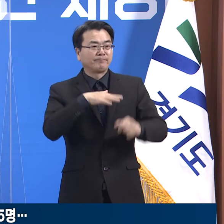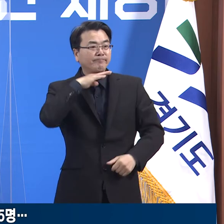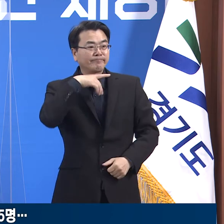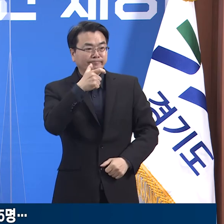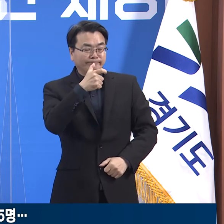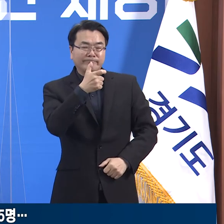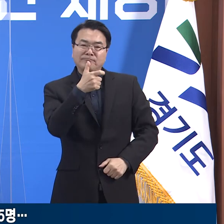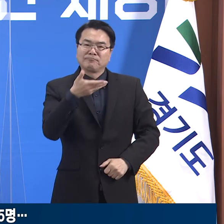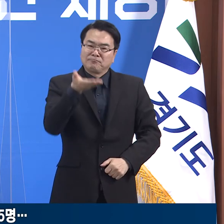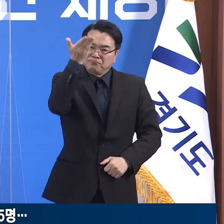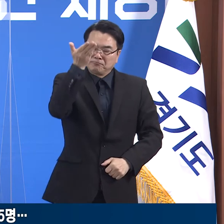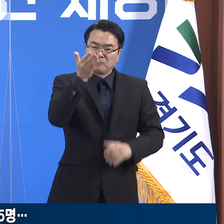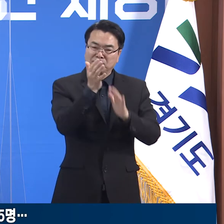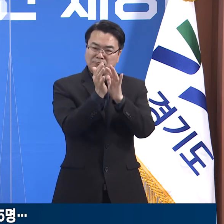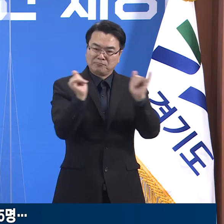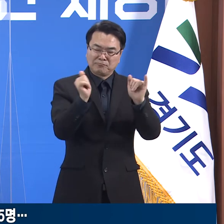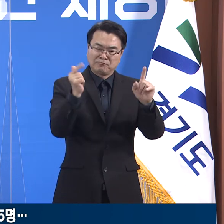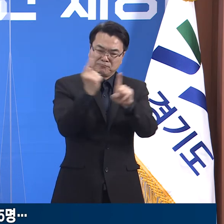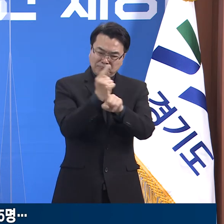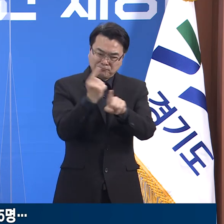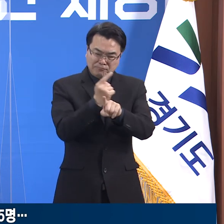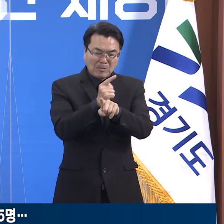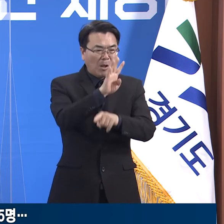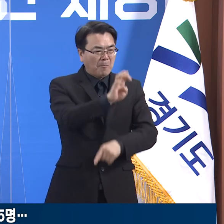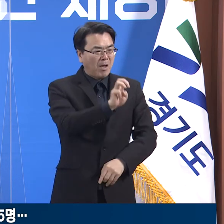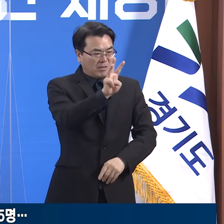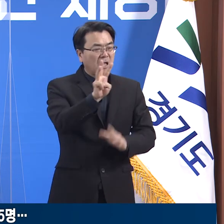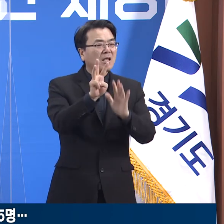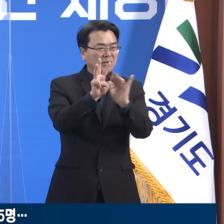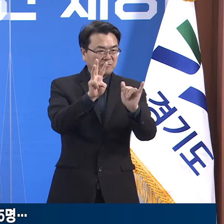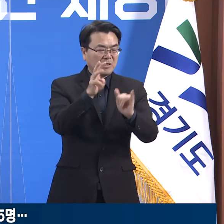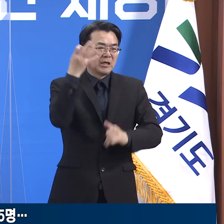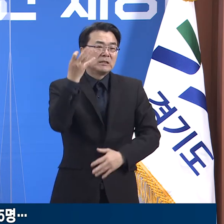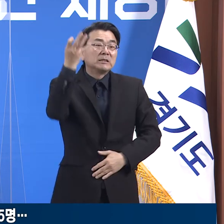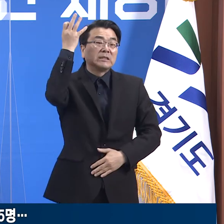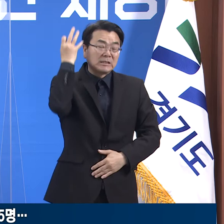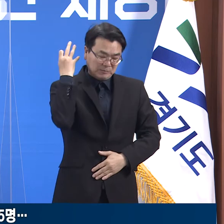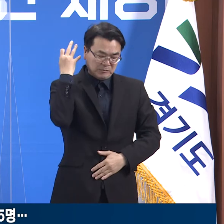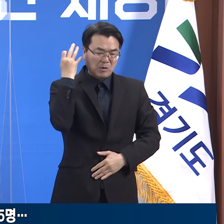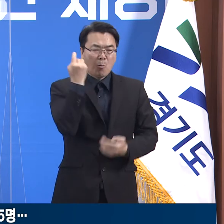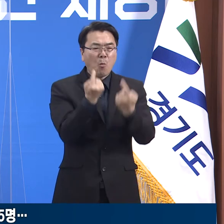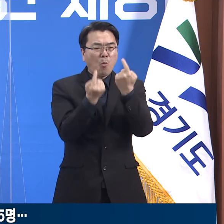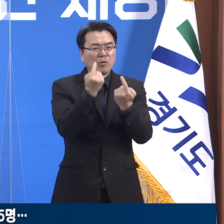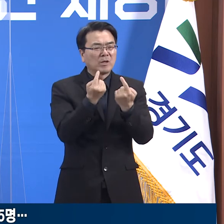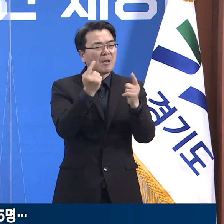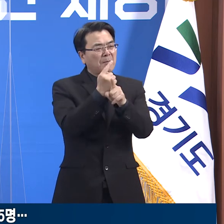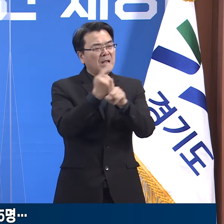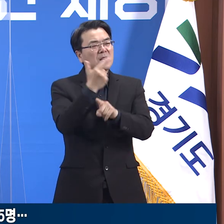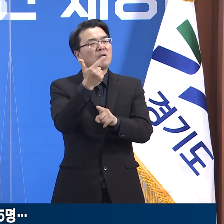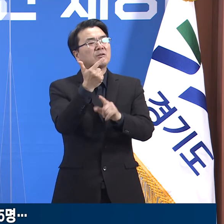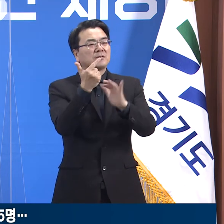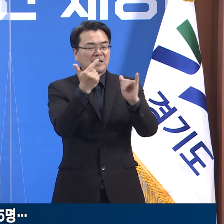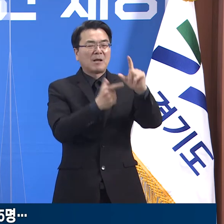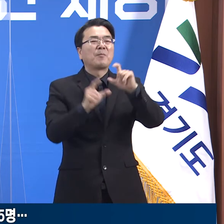고령 확진자는 일평균 43명으로 전주 37명 대비 6명 증가했습니다.